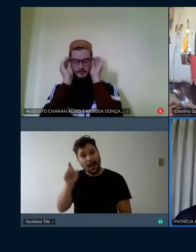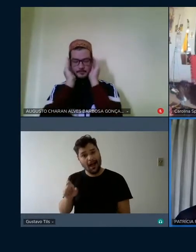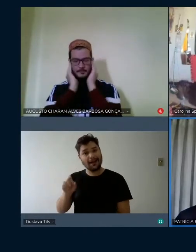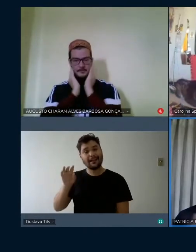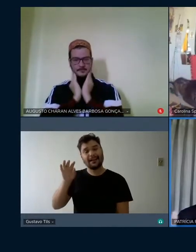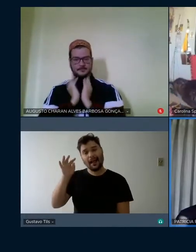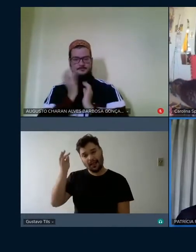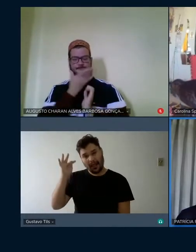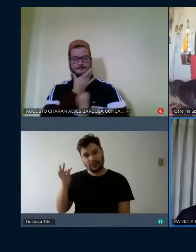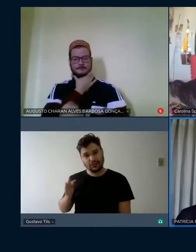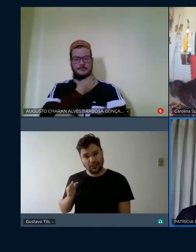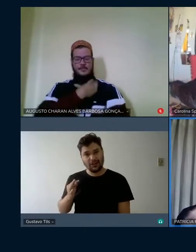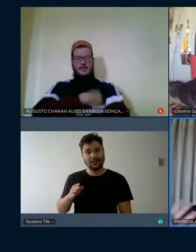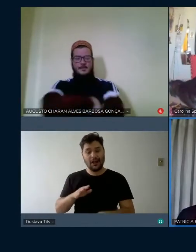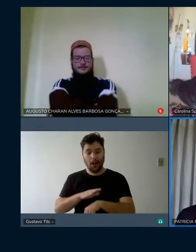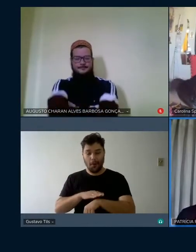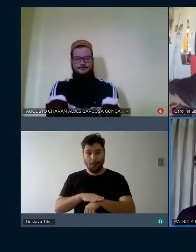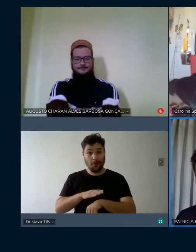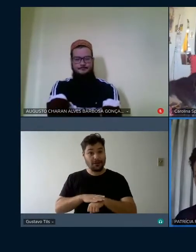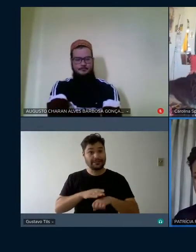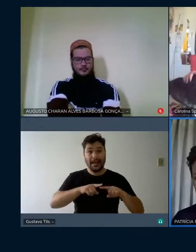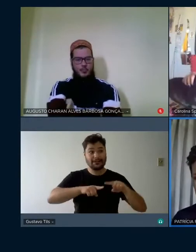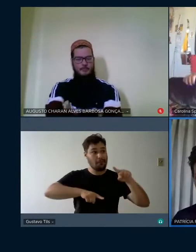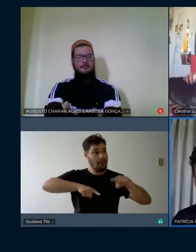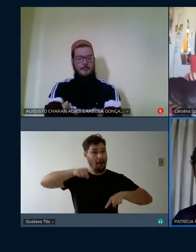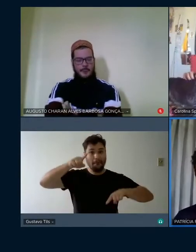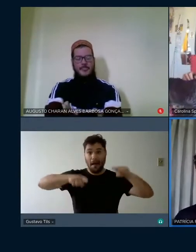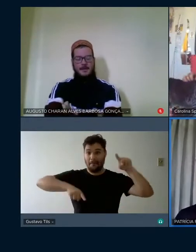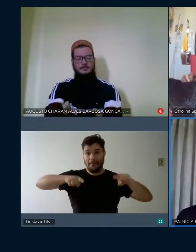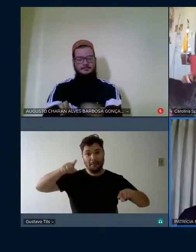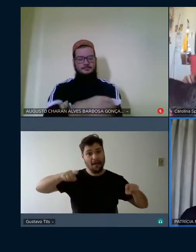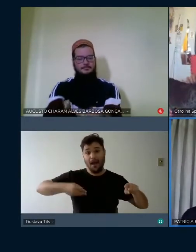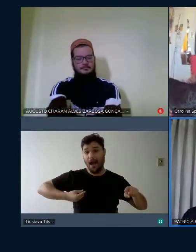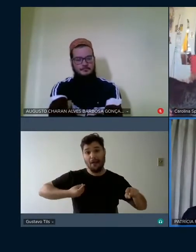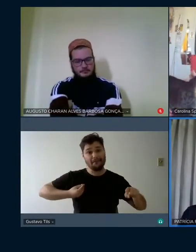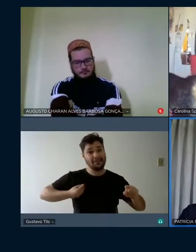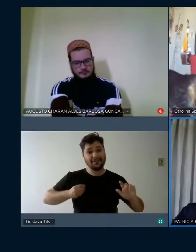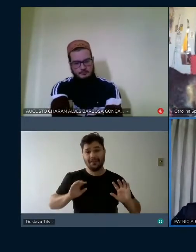um processo de altos e baixos e é isso mesmo porque a vida é isso mesmo